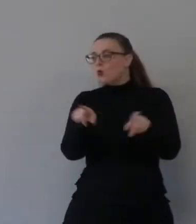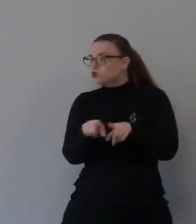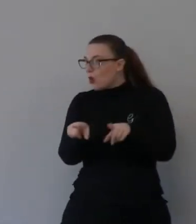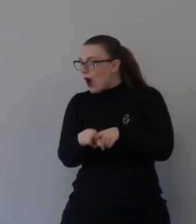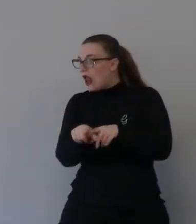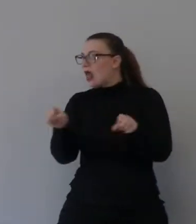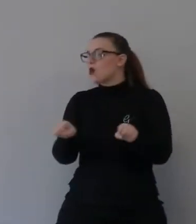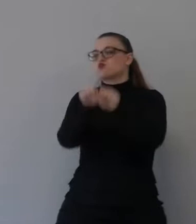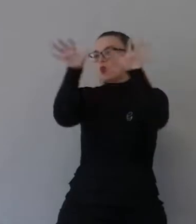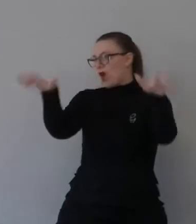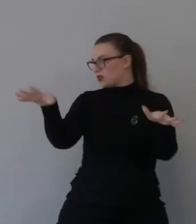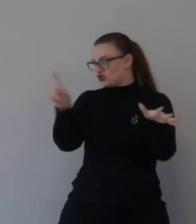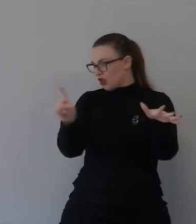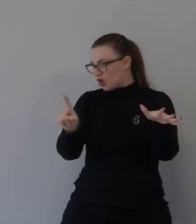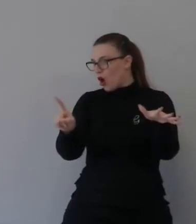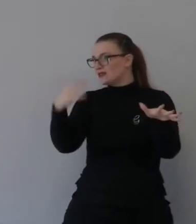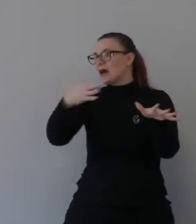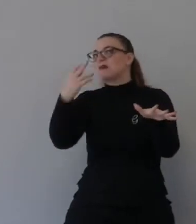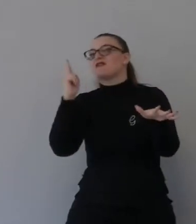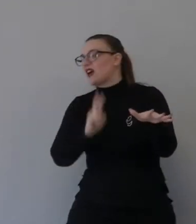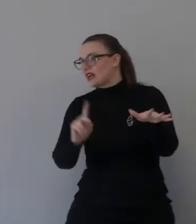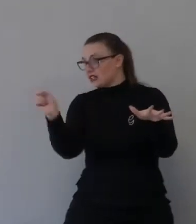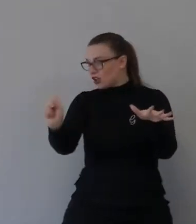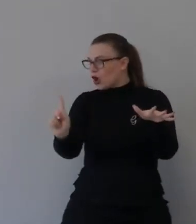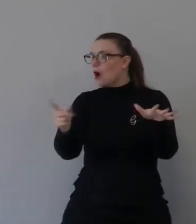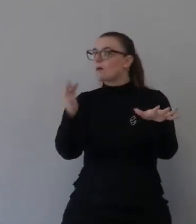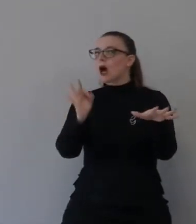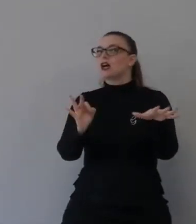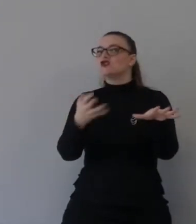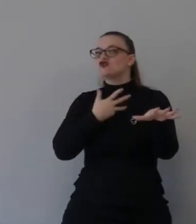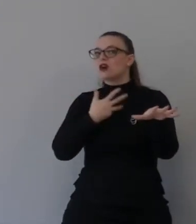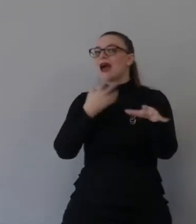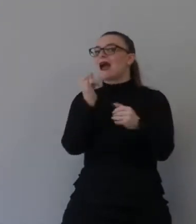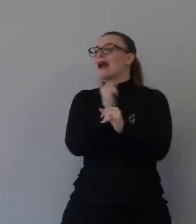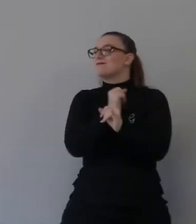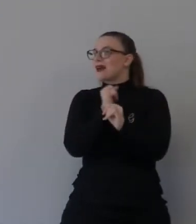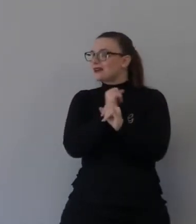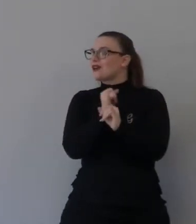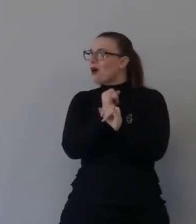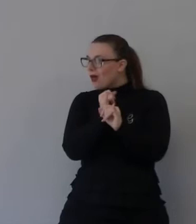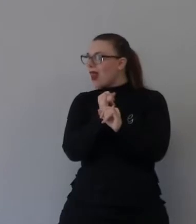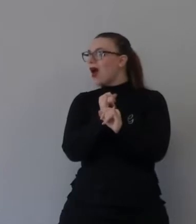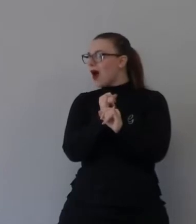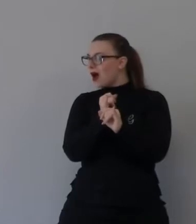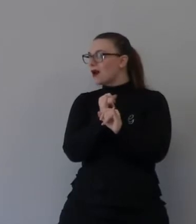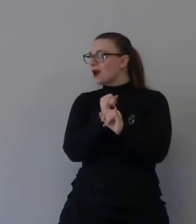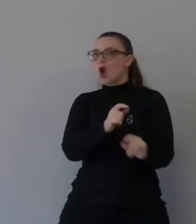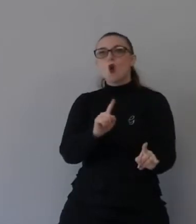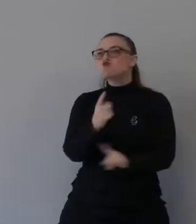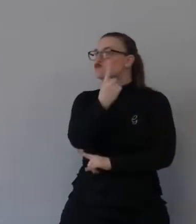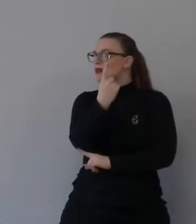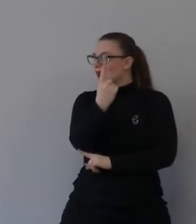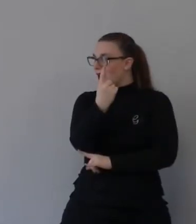caratteristiche che lo rendono una pianta una coloro che crederanno in Dio disceso dal cielo e